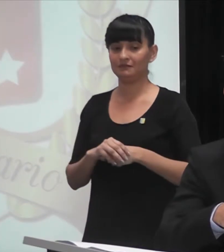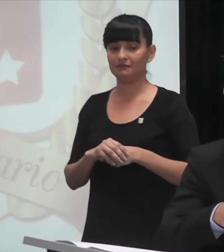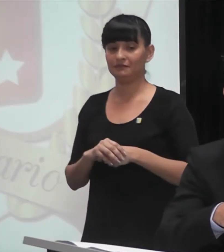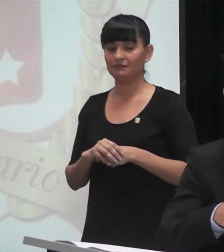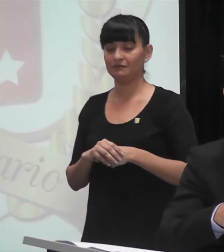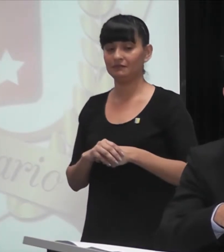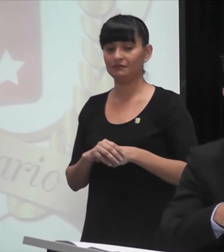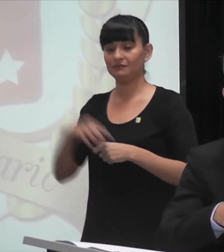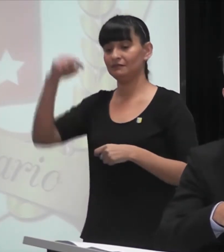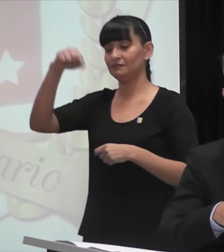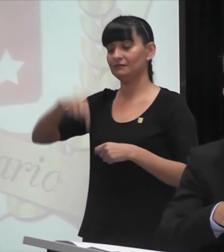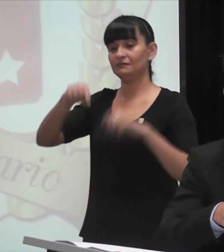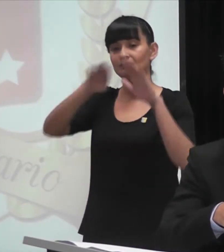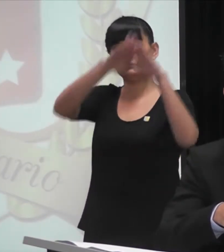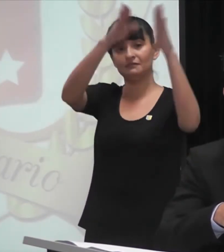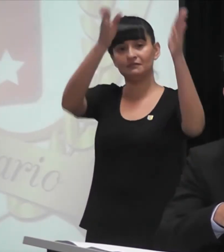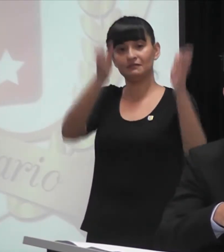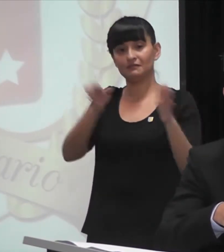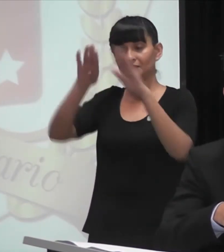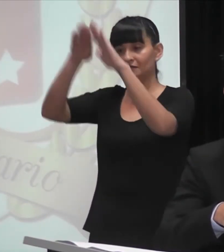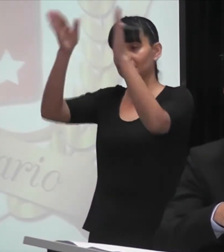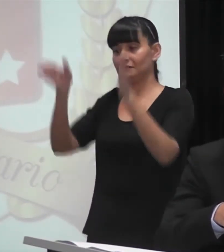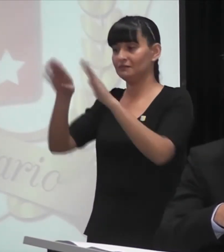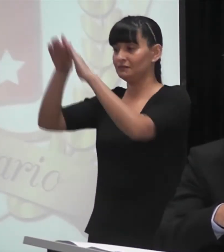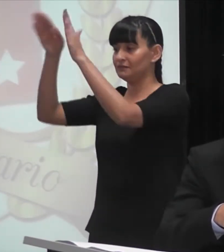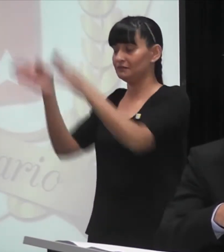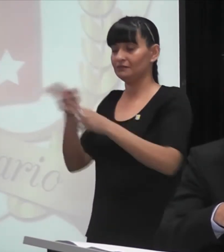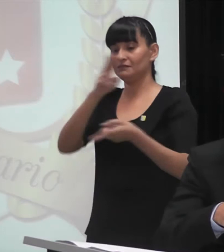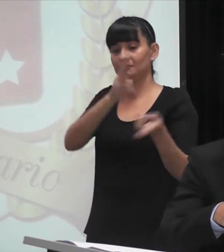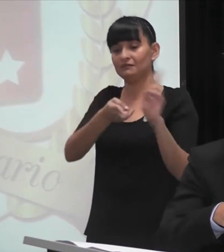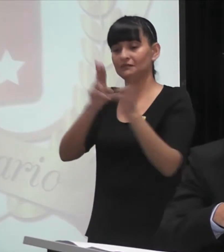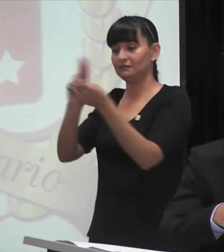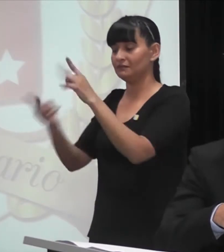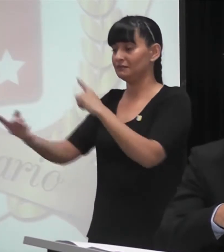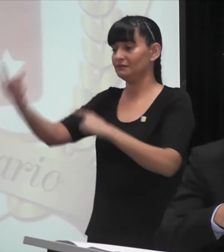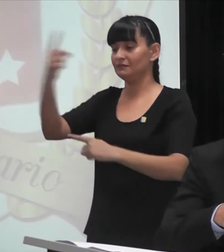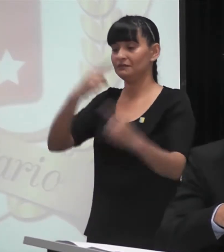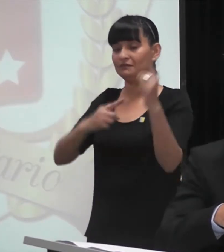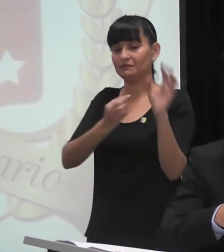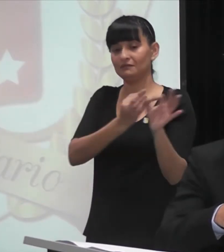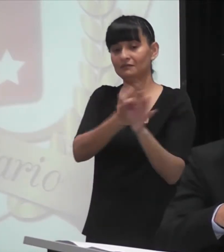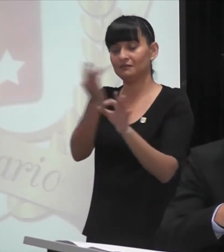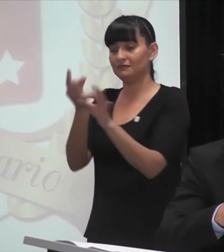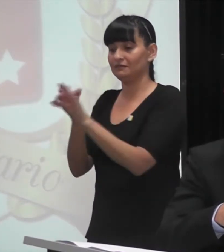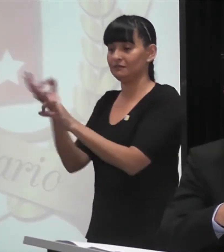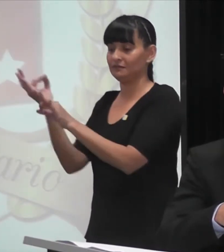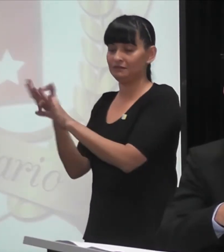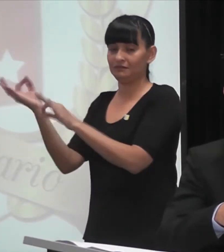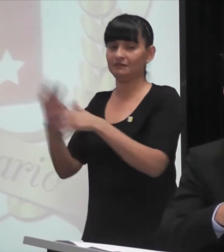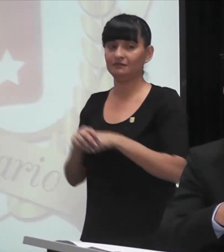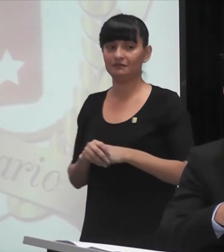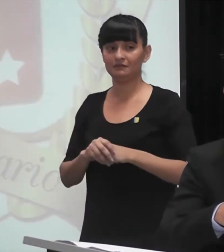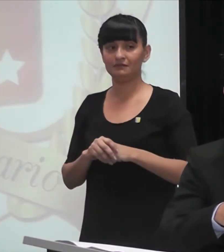Adornaron nuestras aulas Juan Apagés, el facollado de Torcazo, más tarde, directiva.